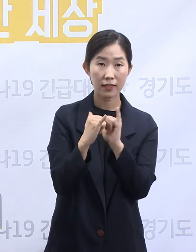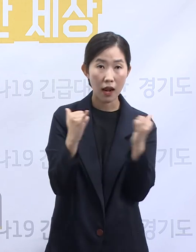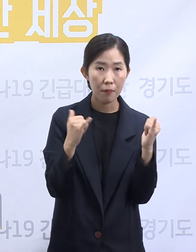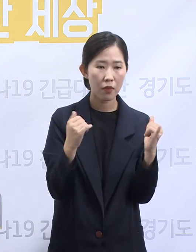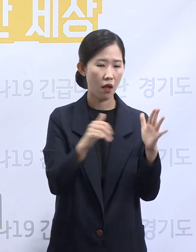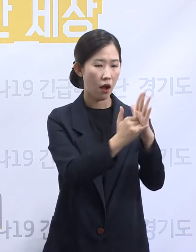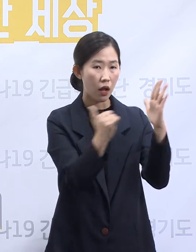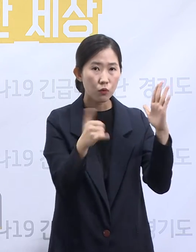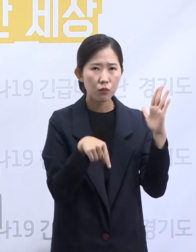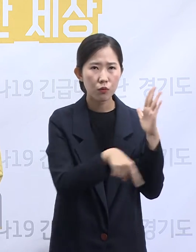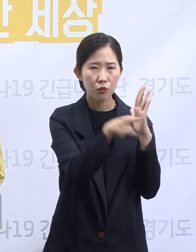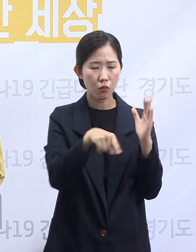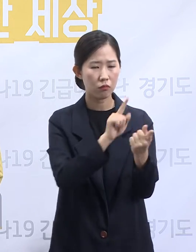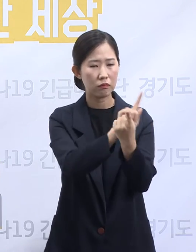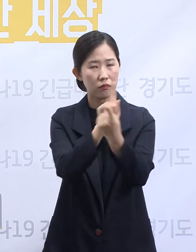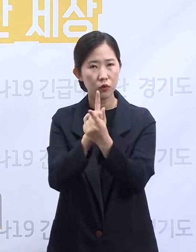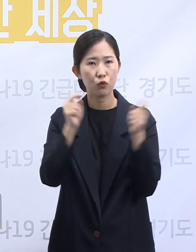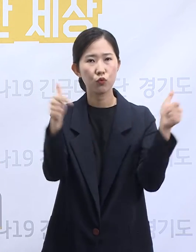말씀도 같이 드립니다.